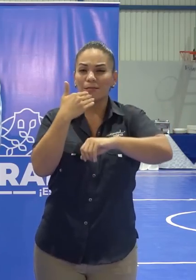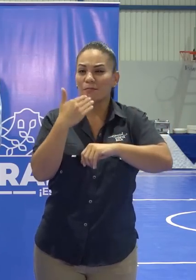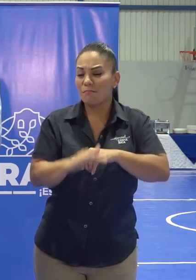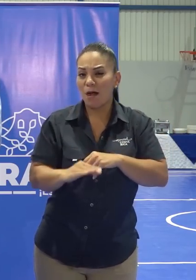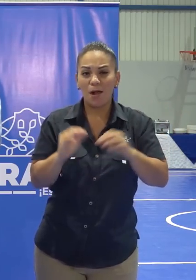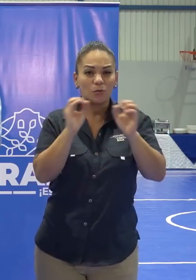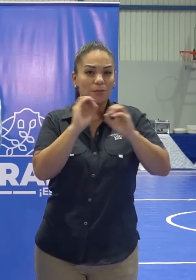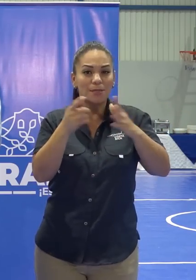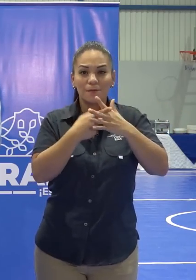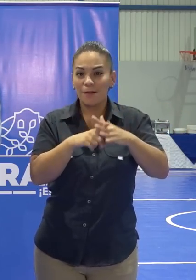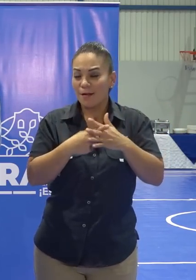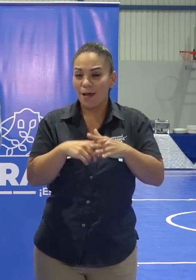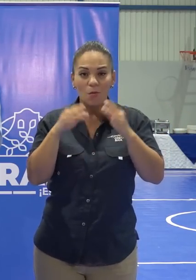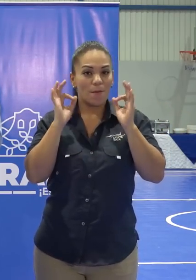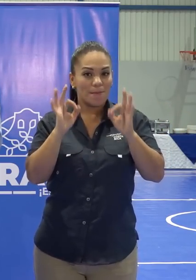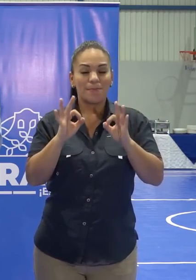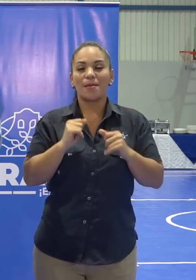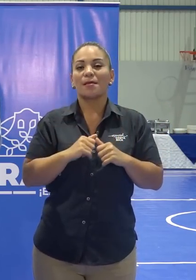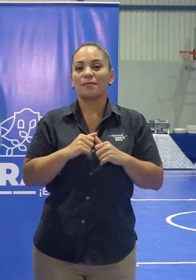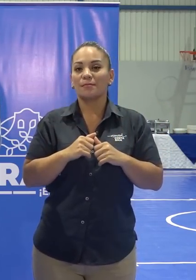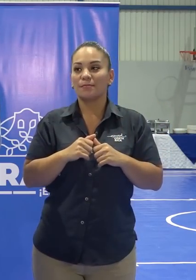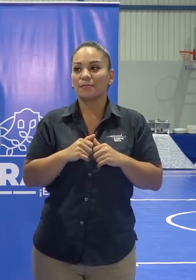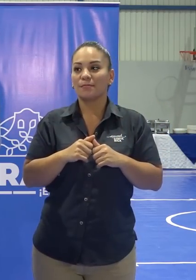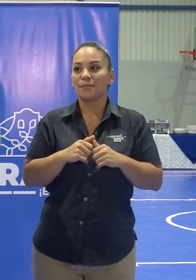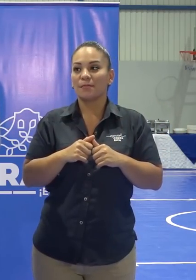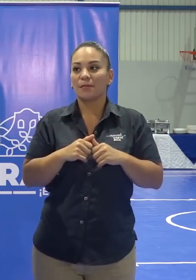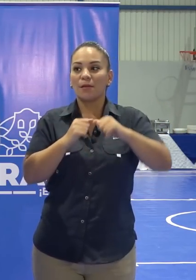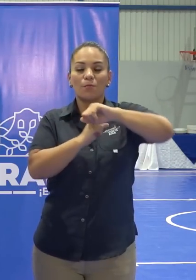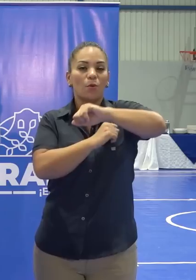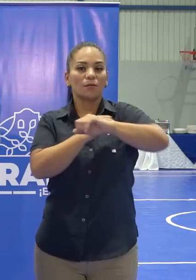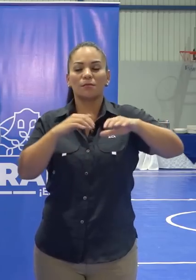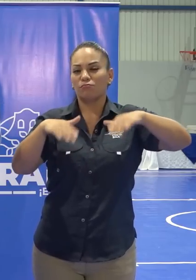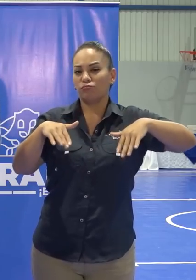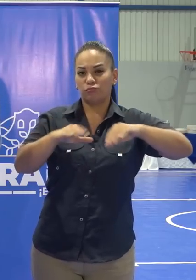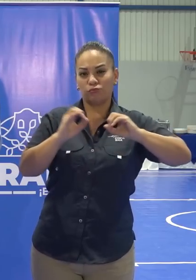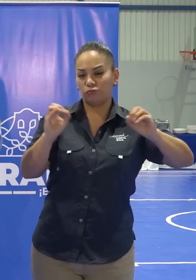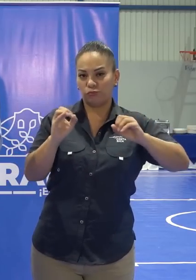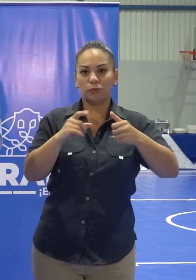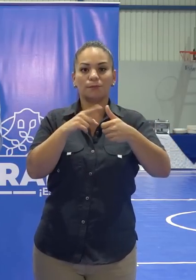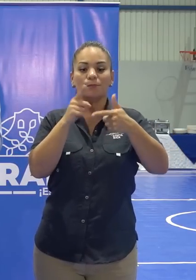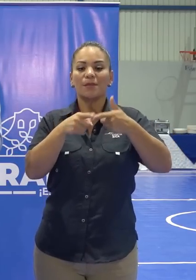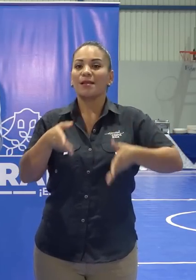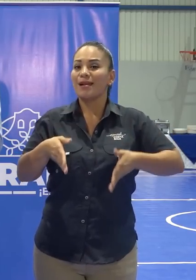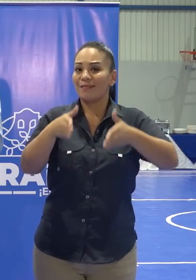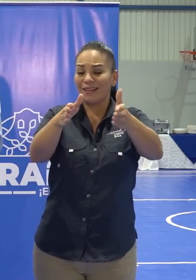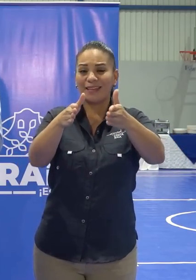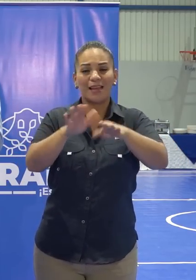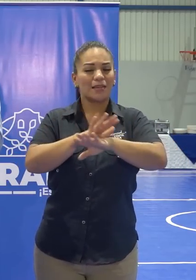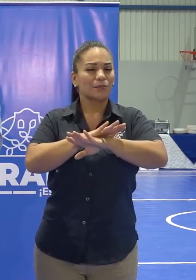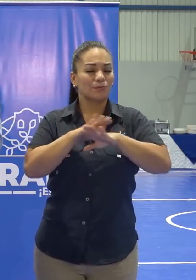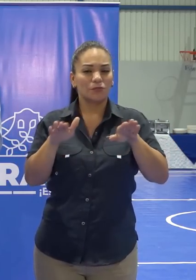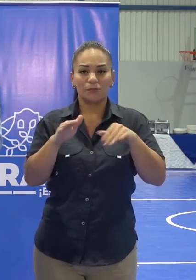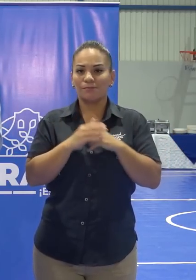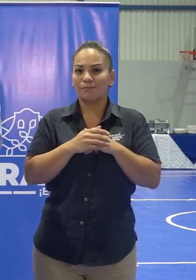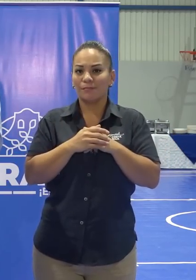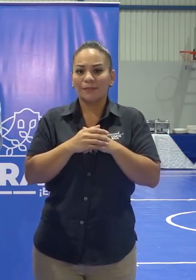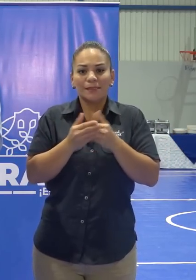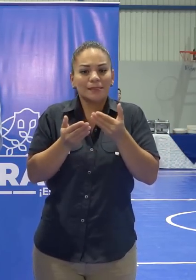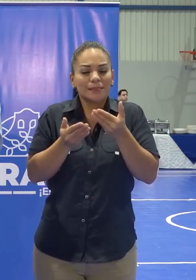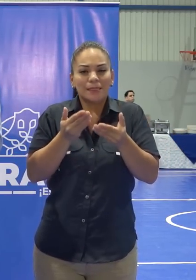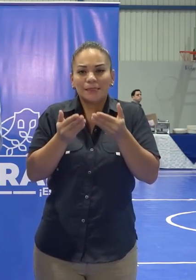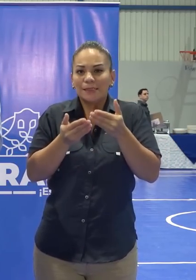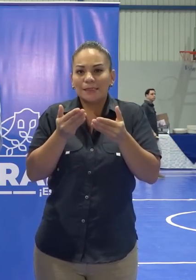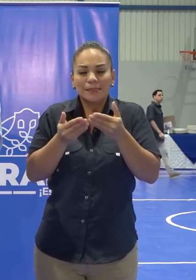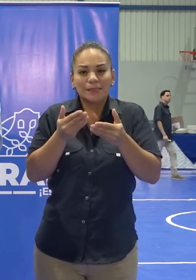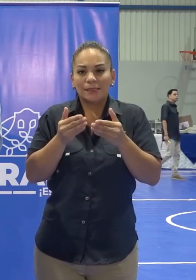mantenidos bien, que no han recibido el mantenimiento necesario, carreteras que ya están a punto,